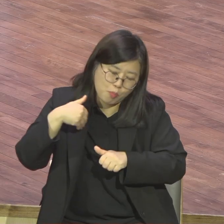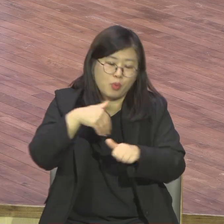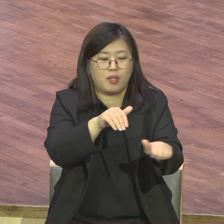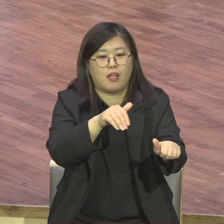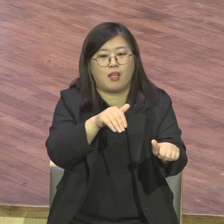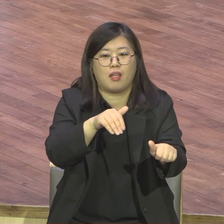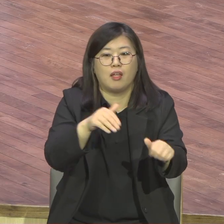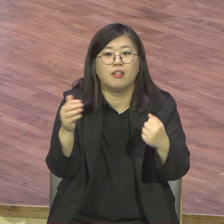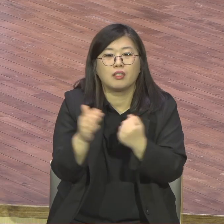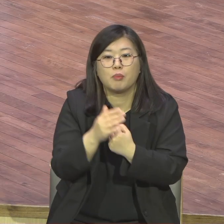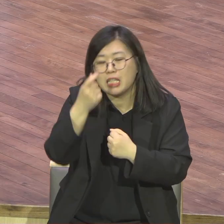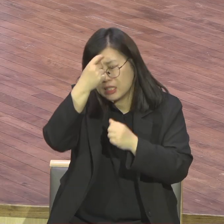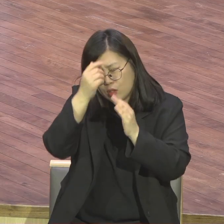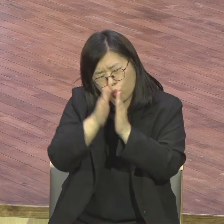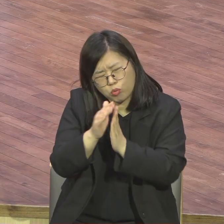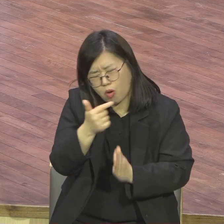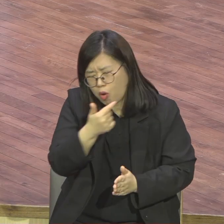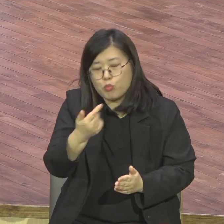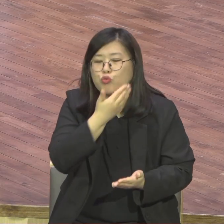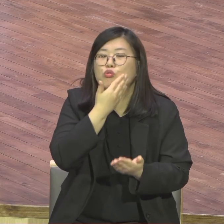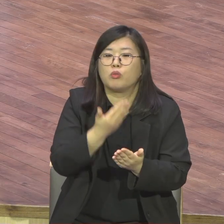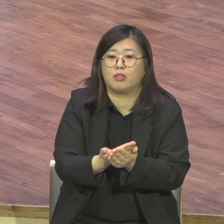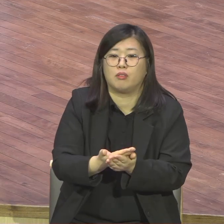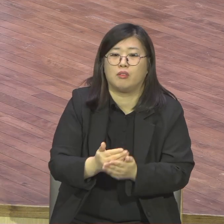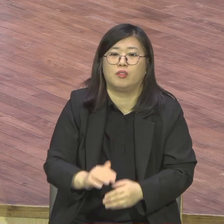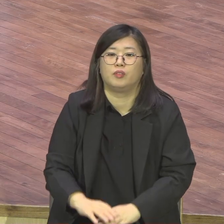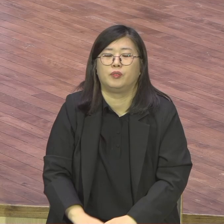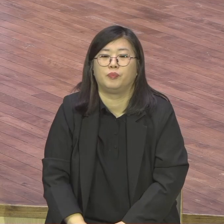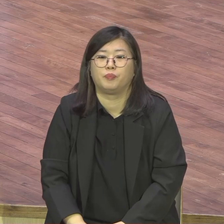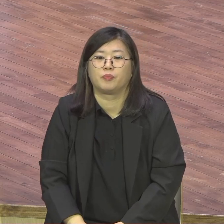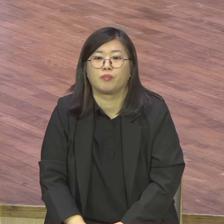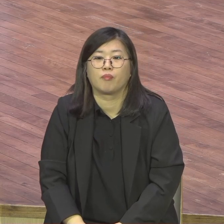조사사 하나님 하시고 뭘 봐도